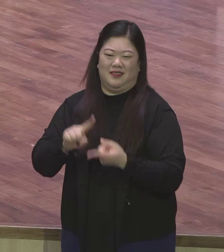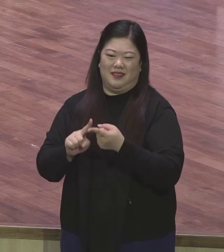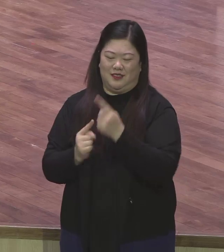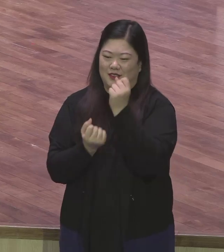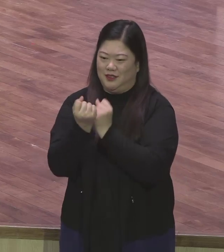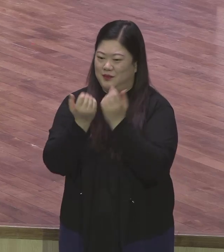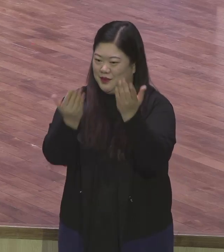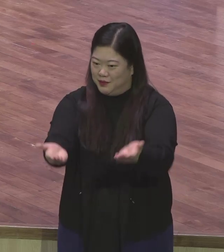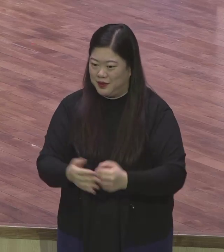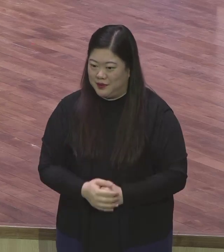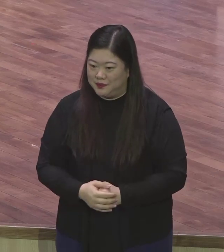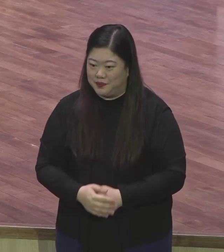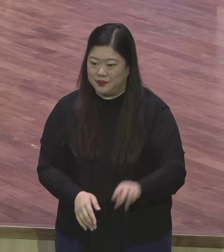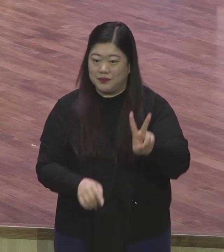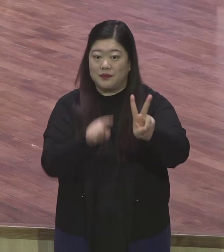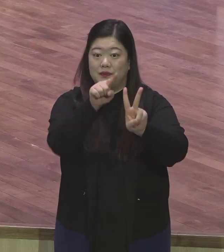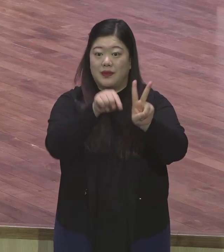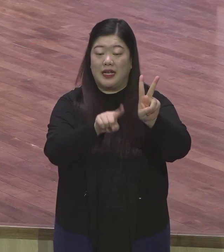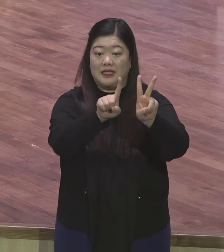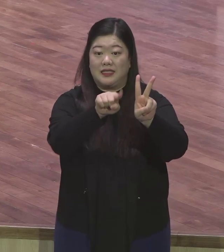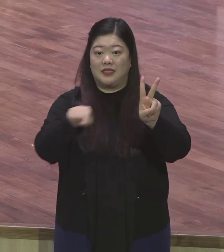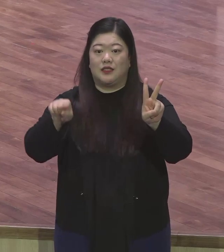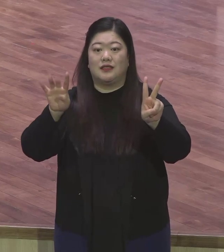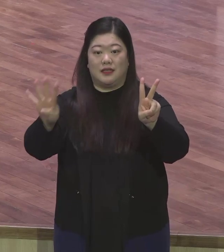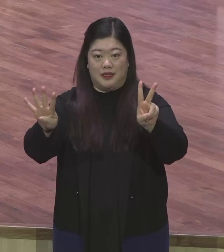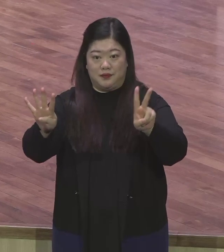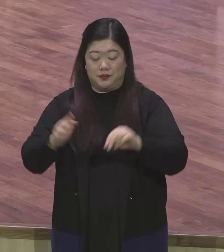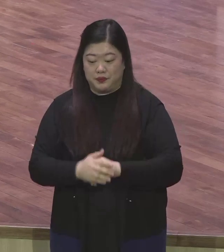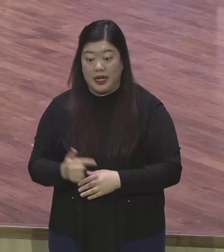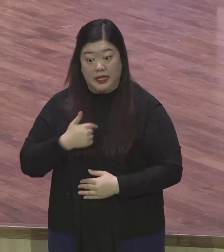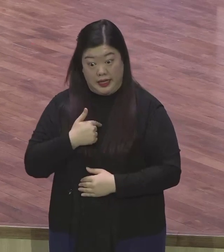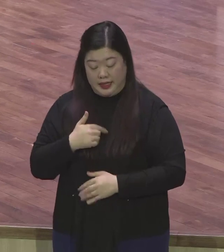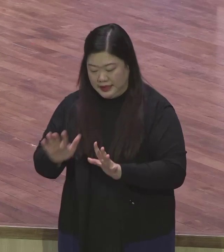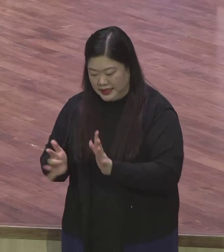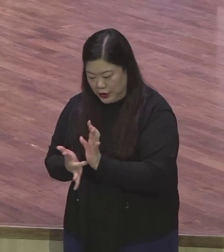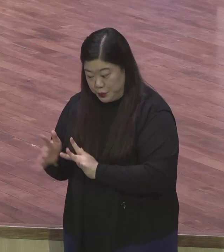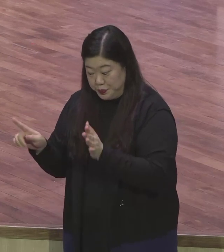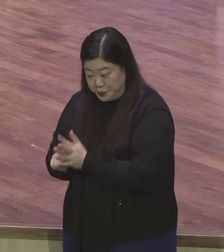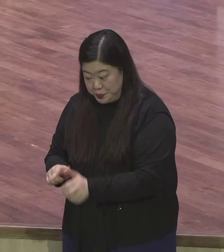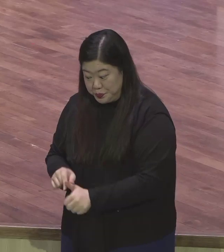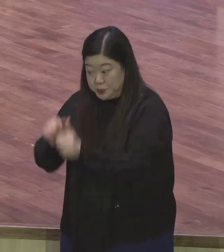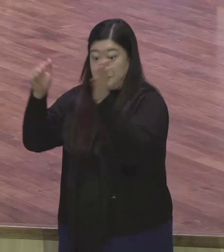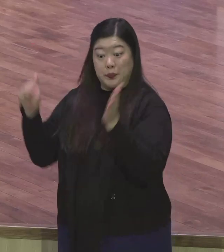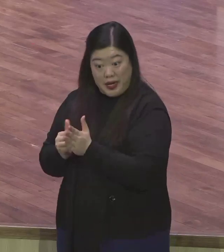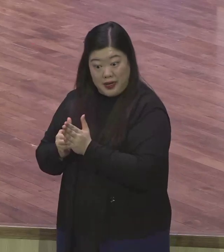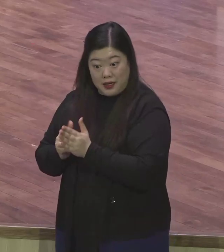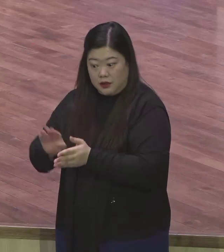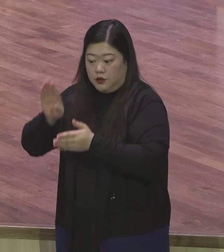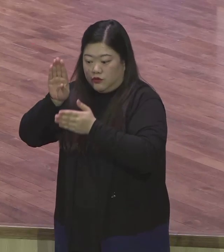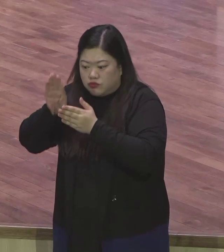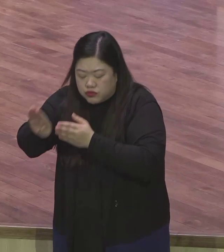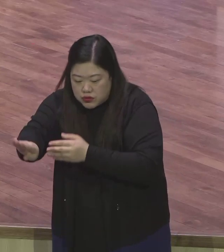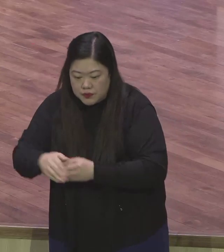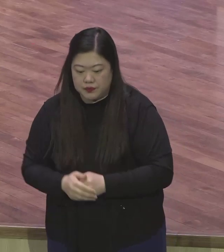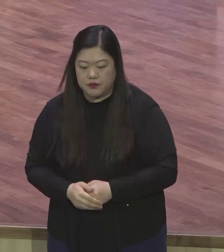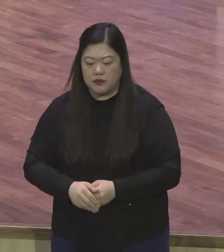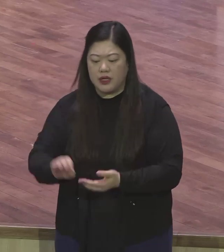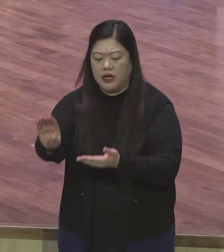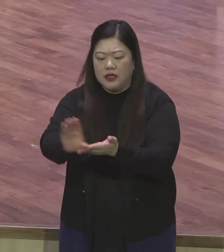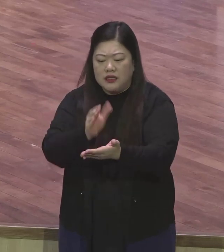1절로 4절입니다. 구원받았으면 이제 어떻게 살 거냐 그러므로 그리스도 안에 무슨 건면이나